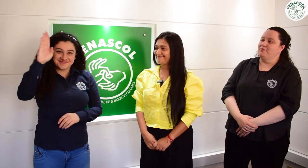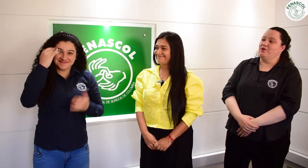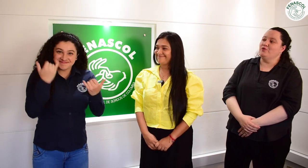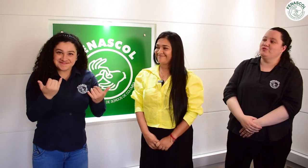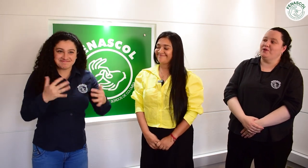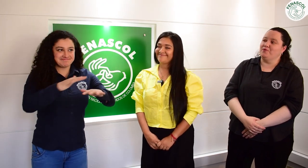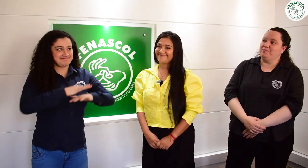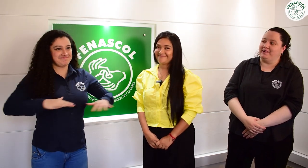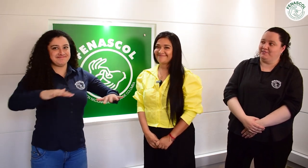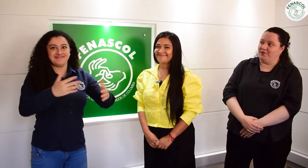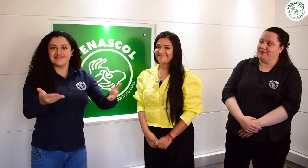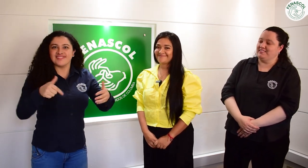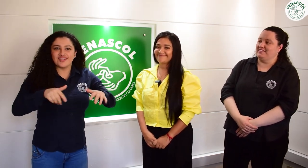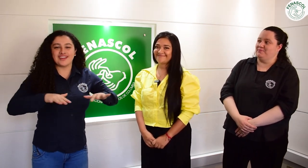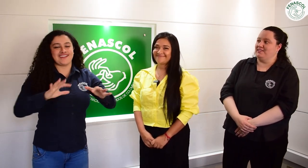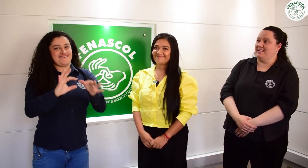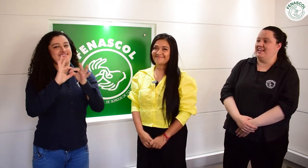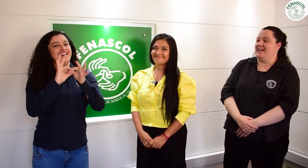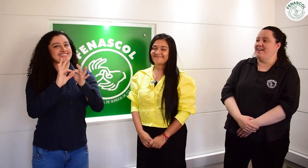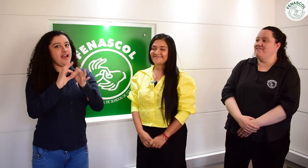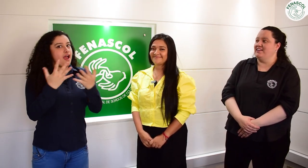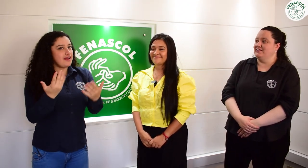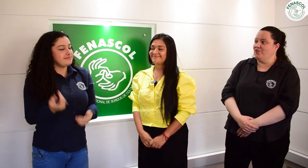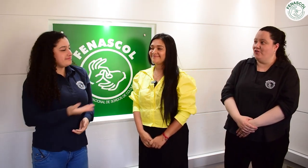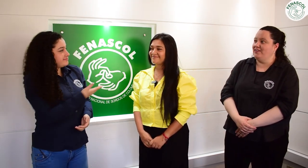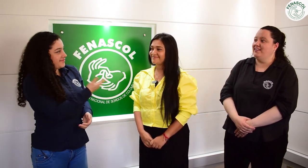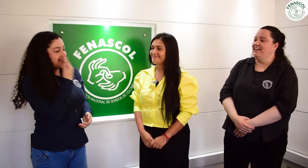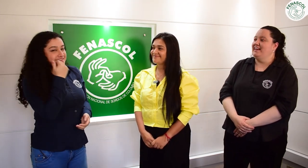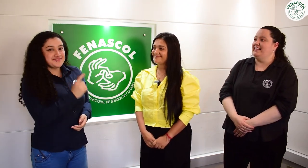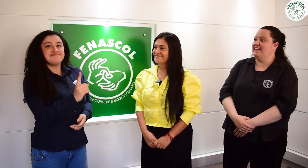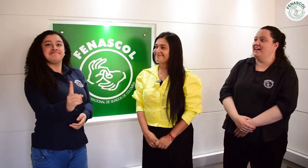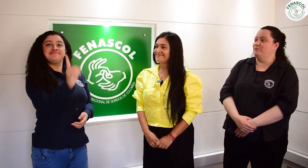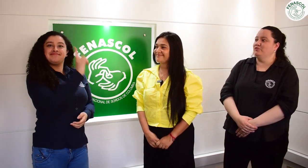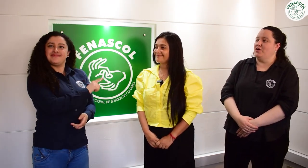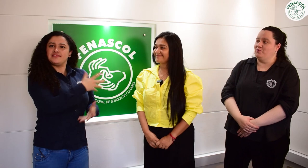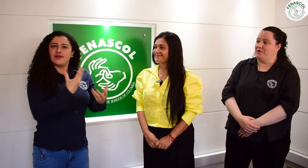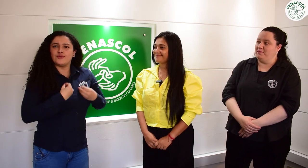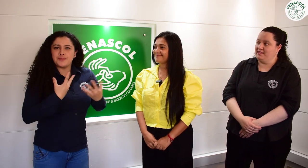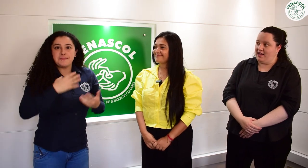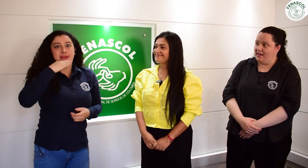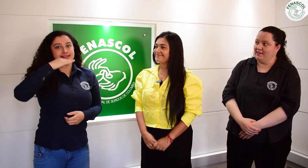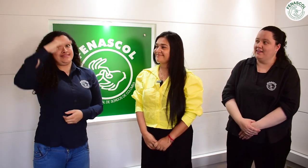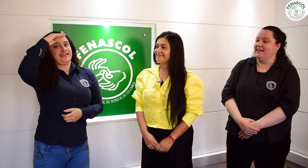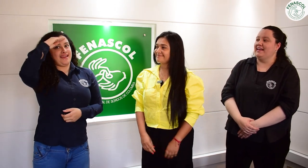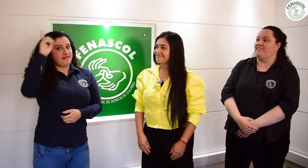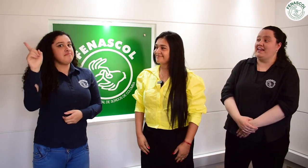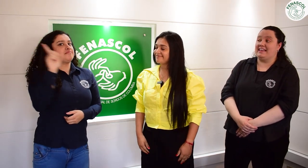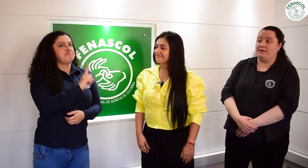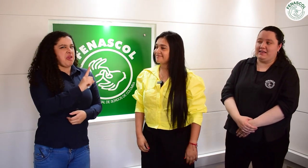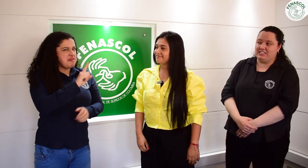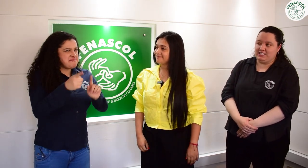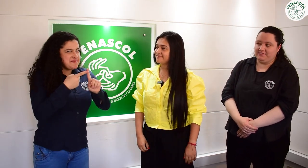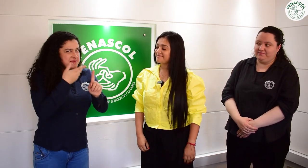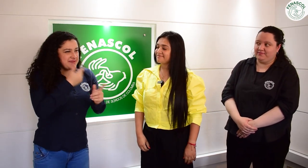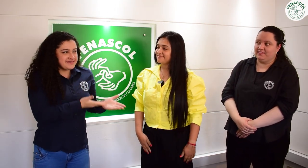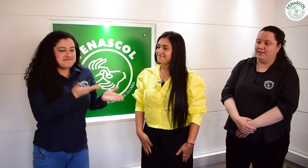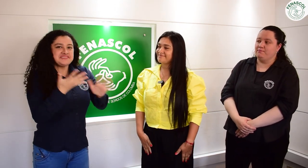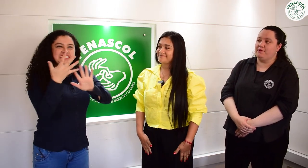Bueno, un saludo para todos, estamos aquí en FENASCOL y tenemos una invitada que viene de Medellín. Primero, ella se va a